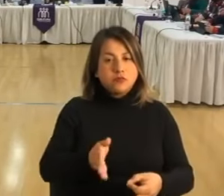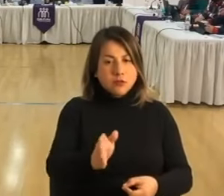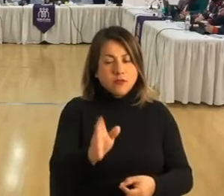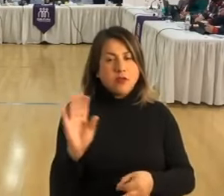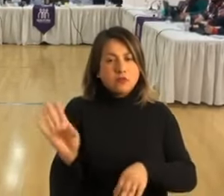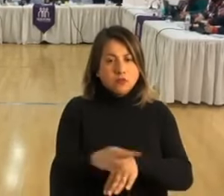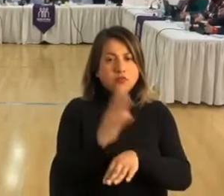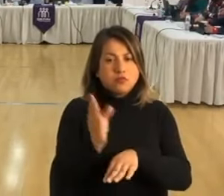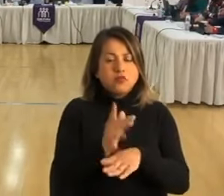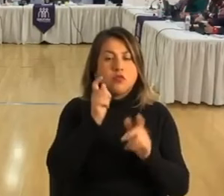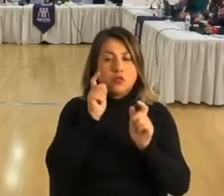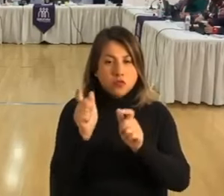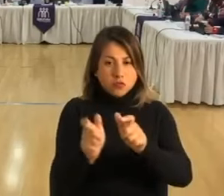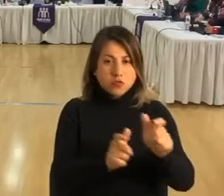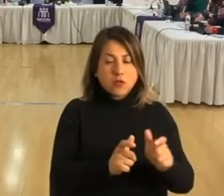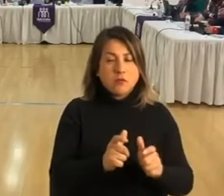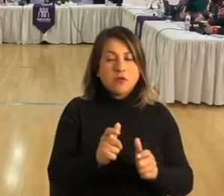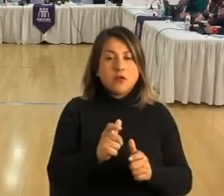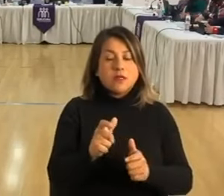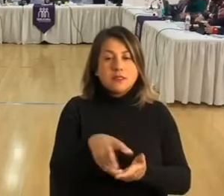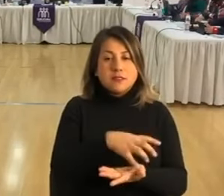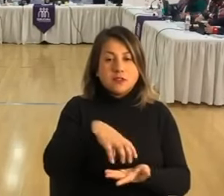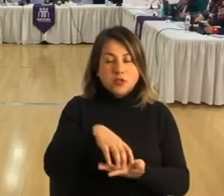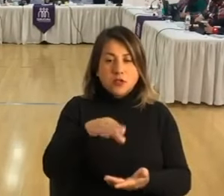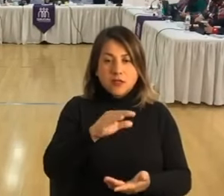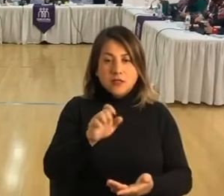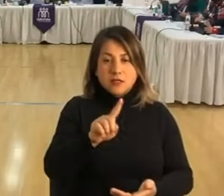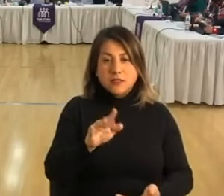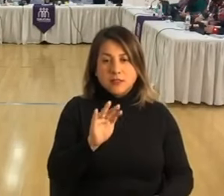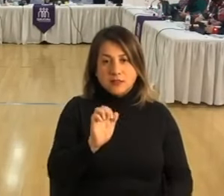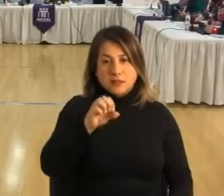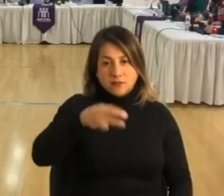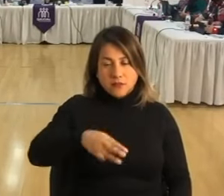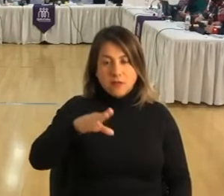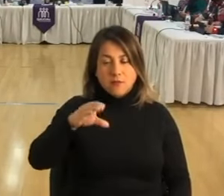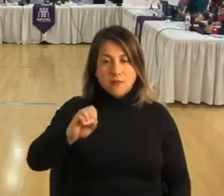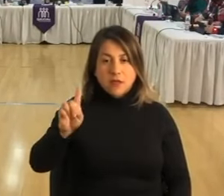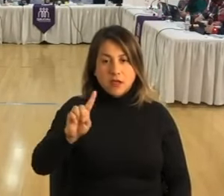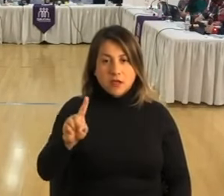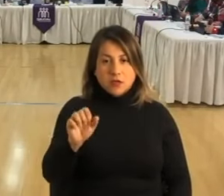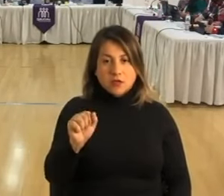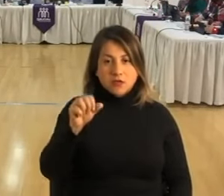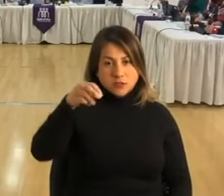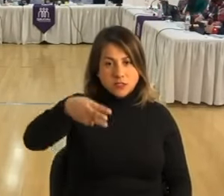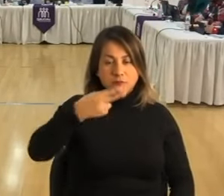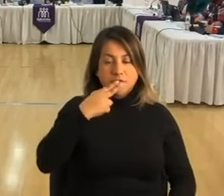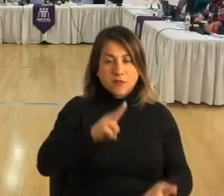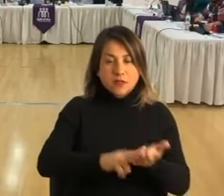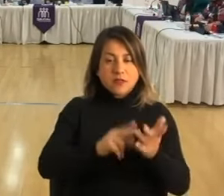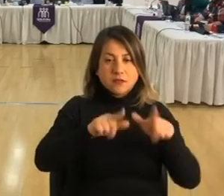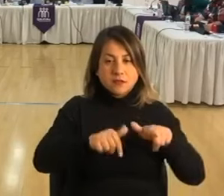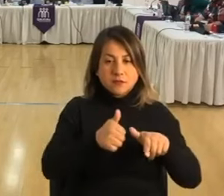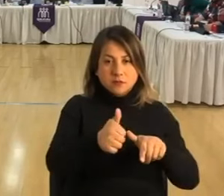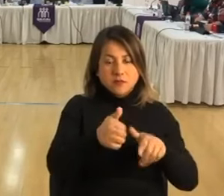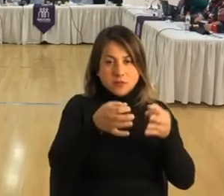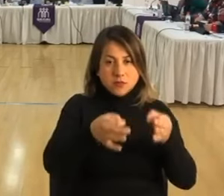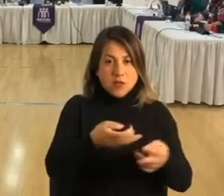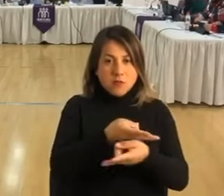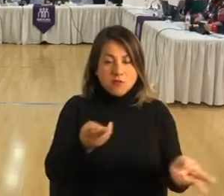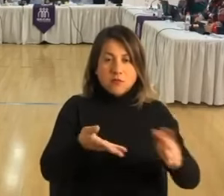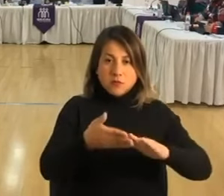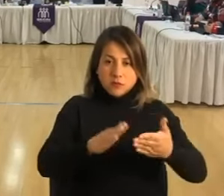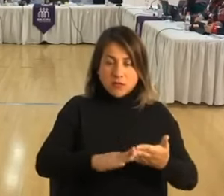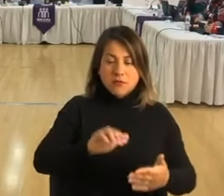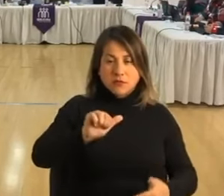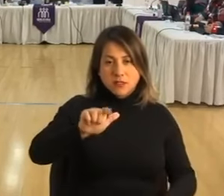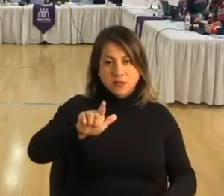patrullajes preventivos en sectores SESFAN, IRENEFEI y COSAM. Un oficio de la dirección de seguridad pública y comunitaria número